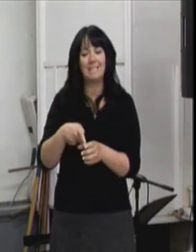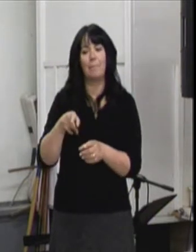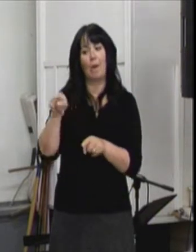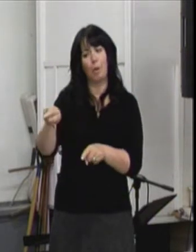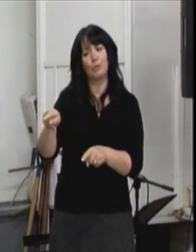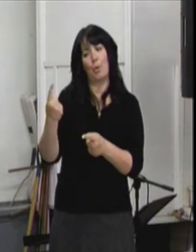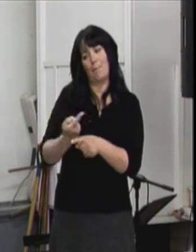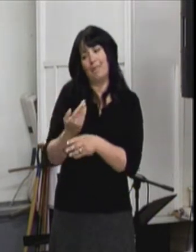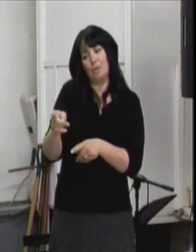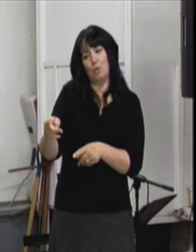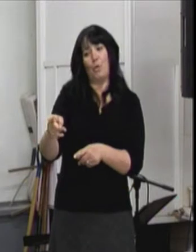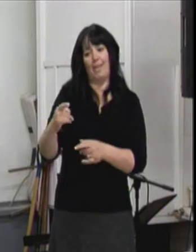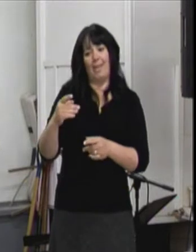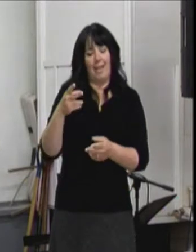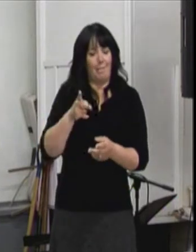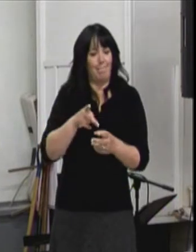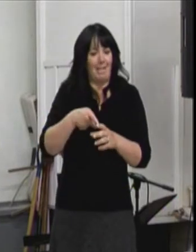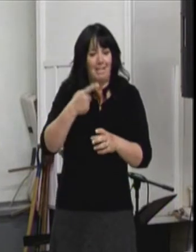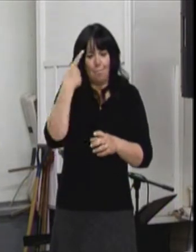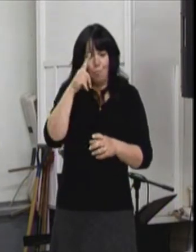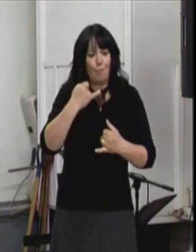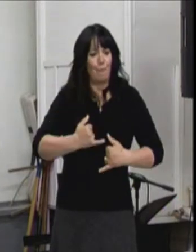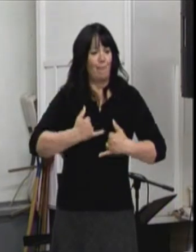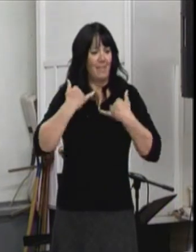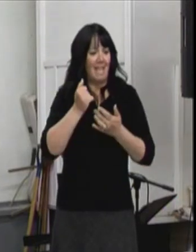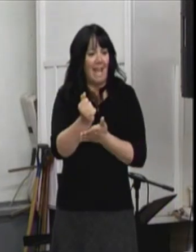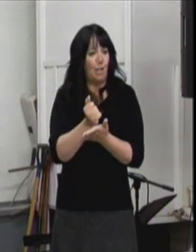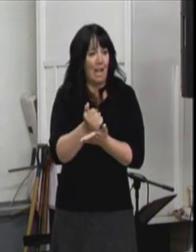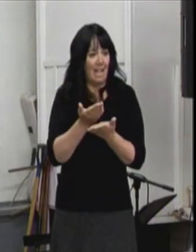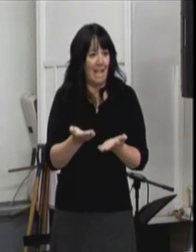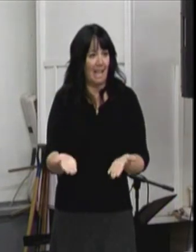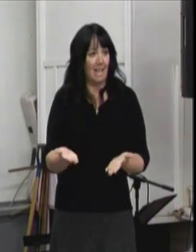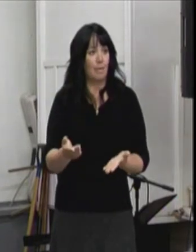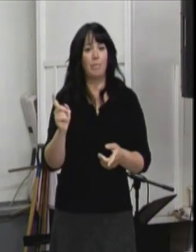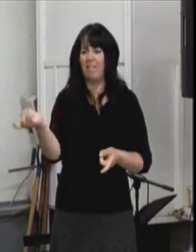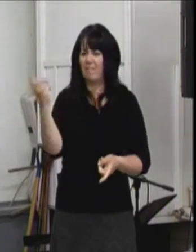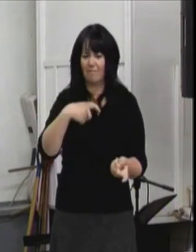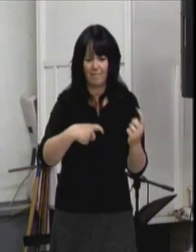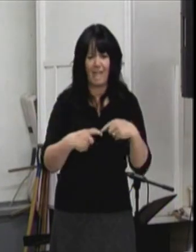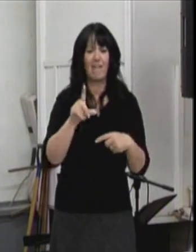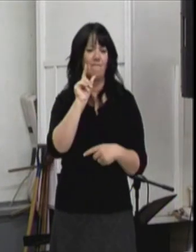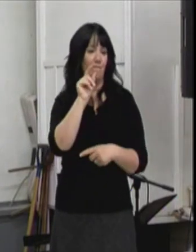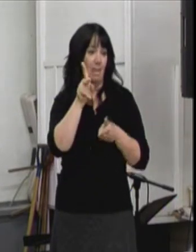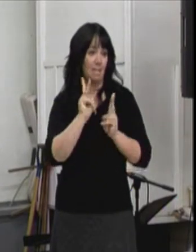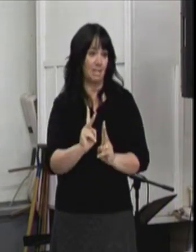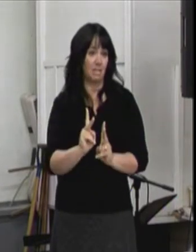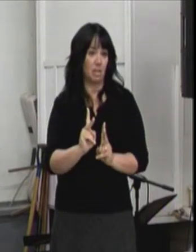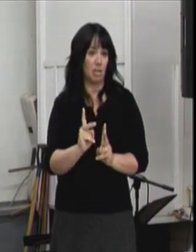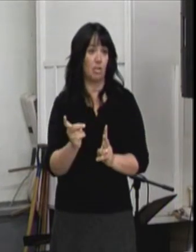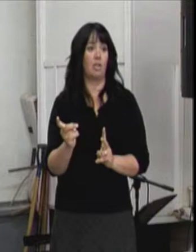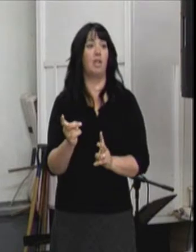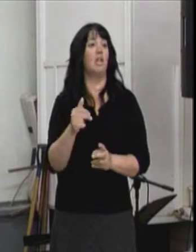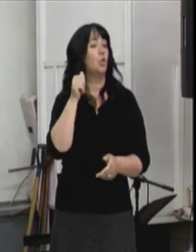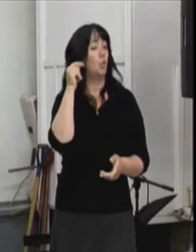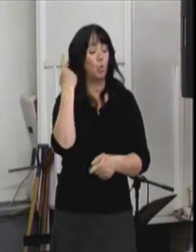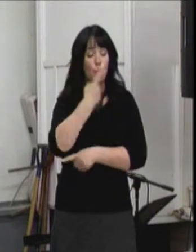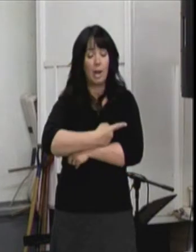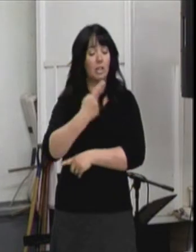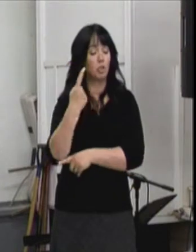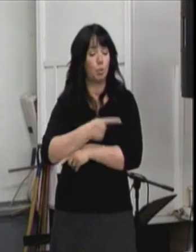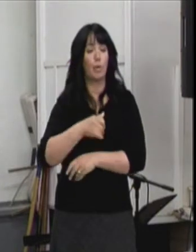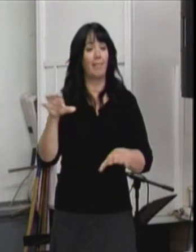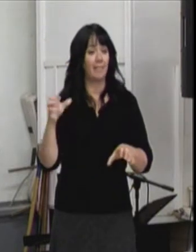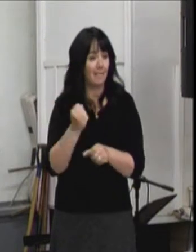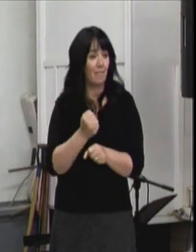participent aux vies de l'atelier. Ils viennent à l'atelier, on est présentement 20 participants. Ils viennent ici à chaque joie